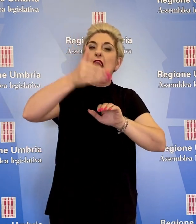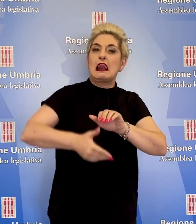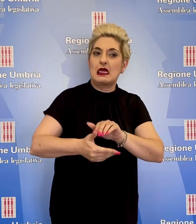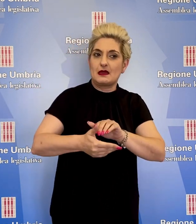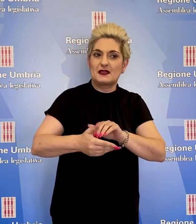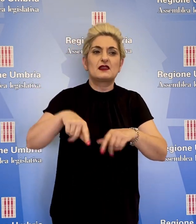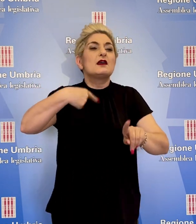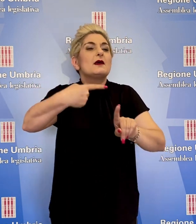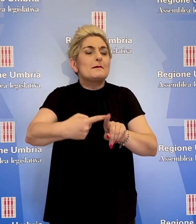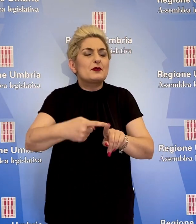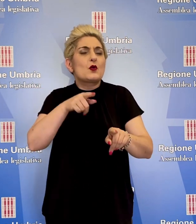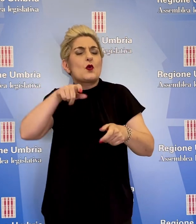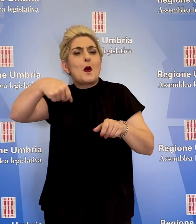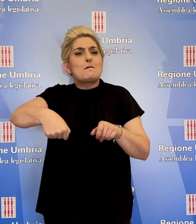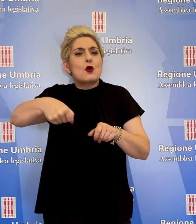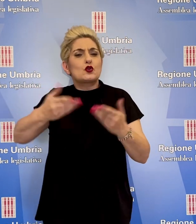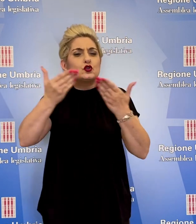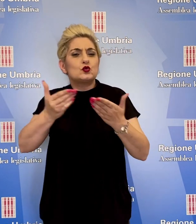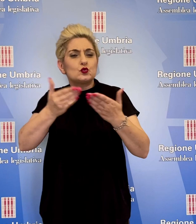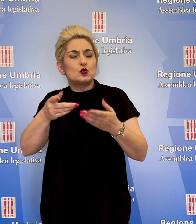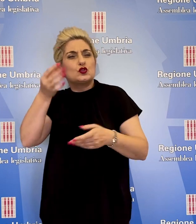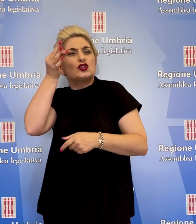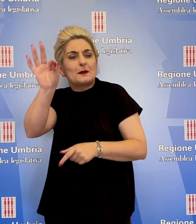di studio di specialità per i laureati abilitati.